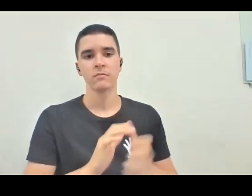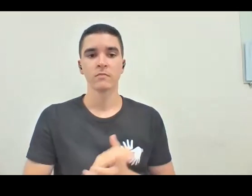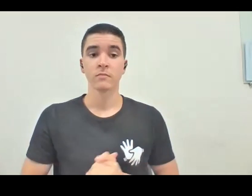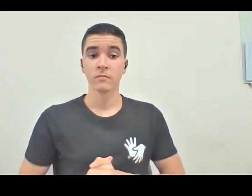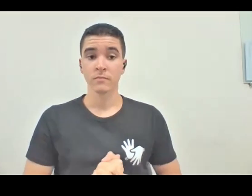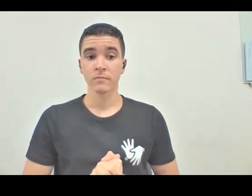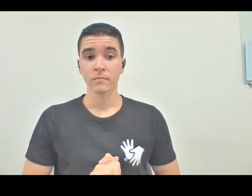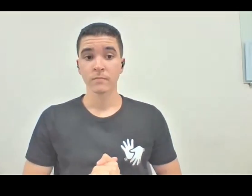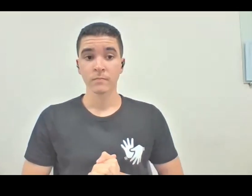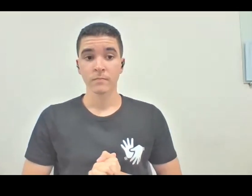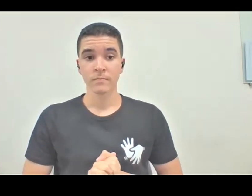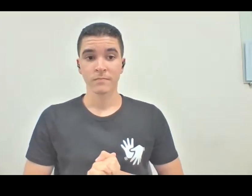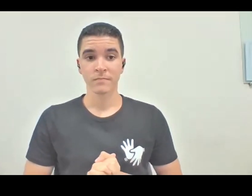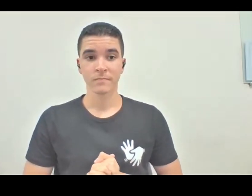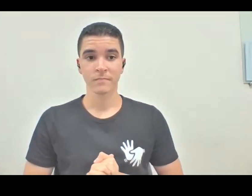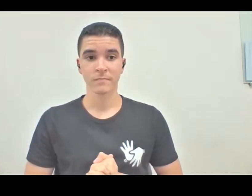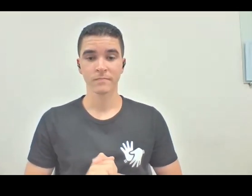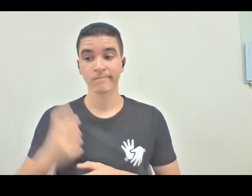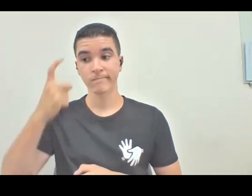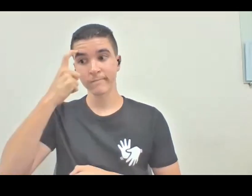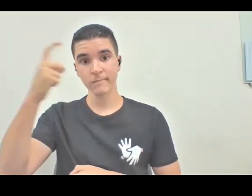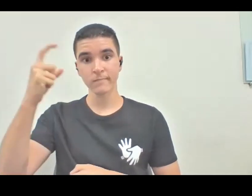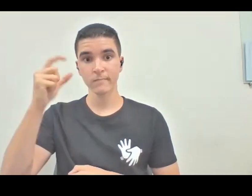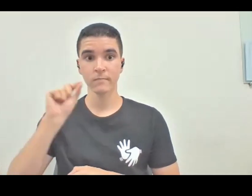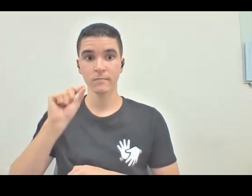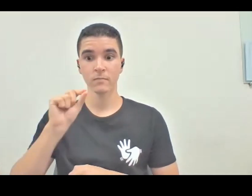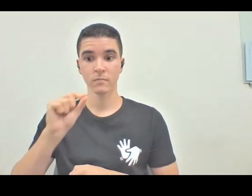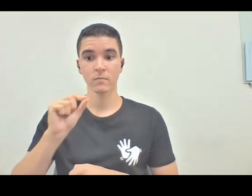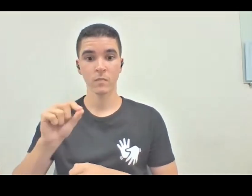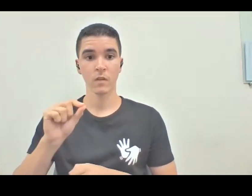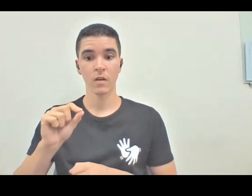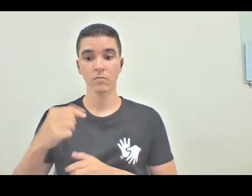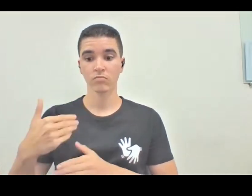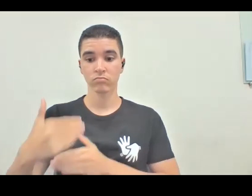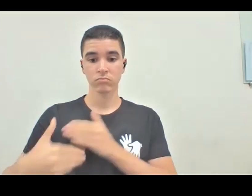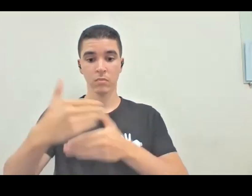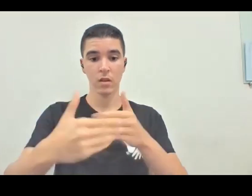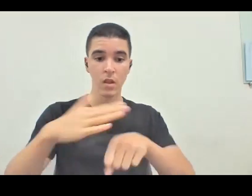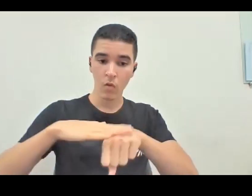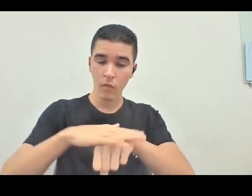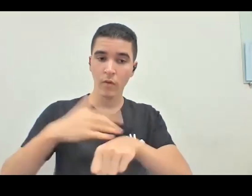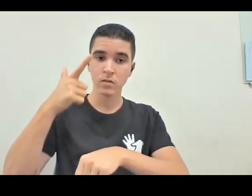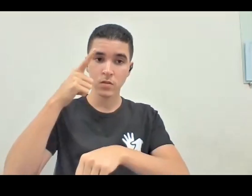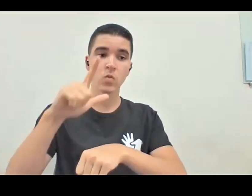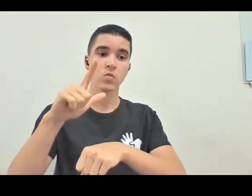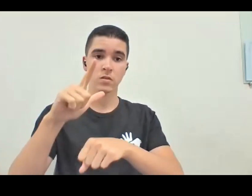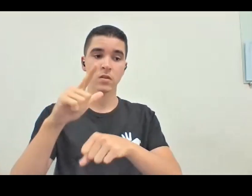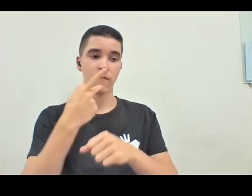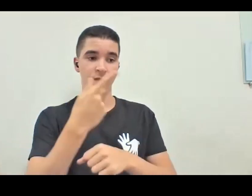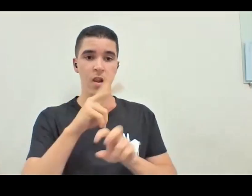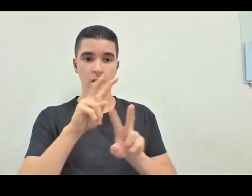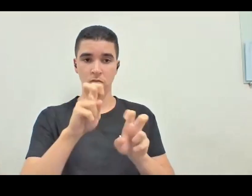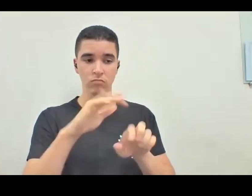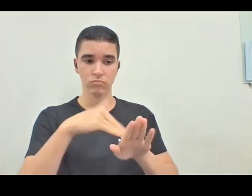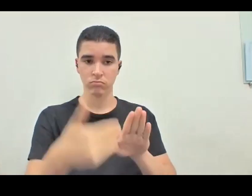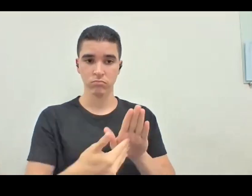a ideia aí, costurando a partir disso, tecendo nossa conversa, mas nos bastidores com Viviane e com Bel, já deu para entender